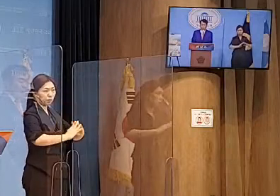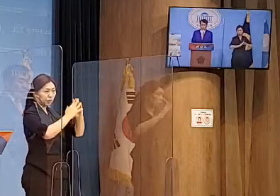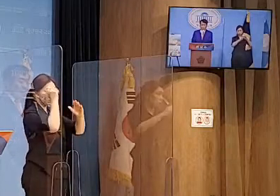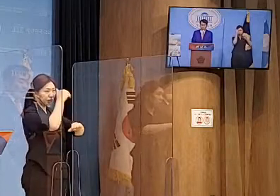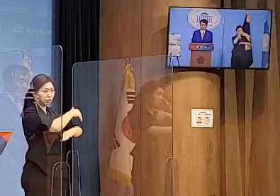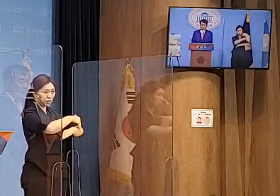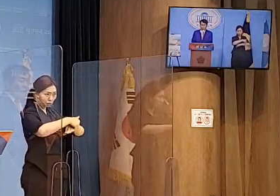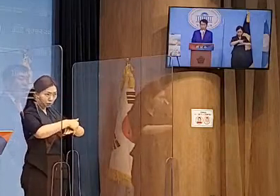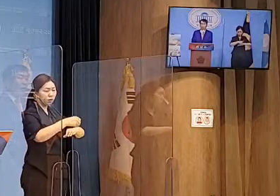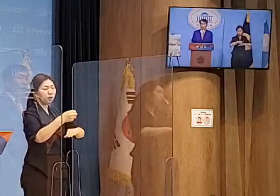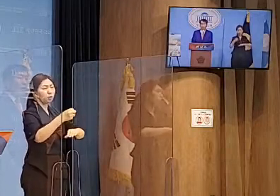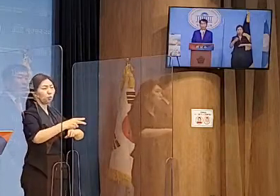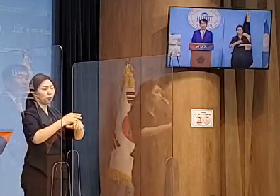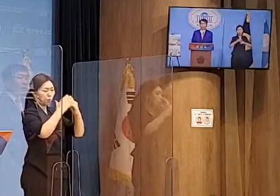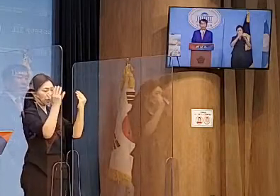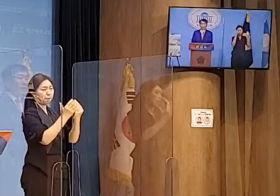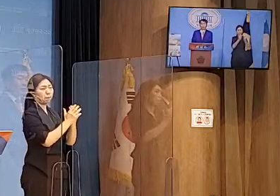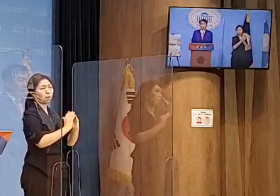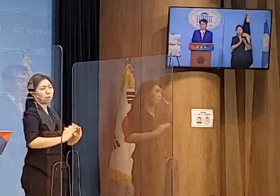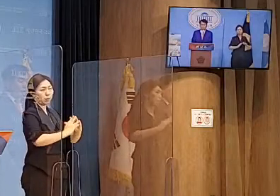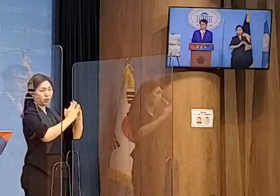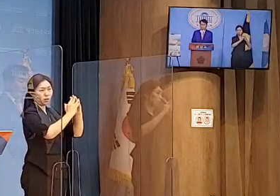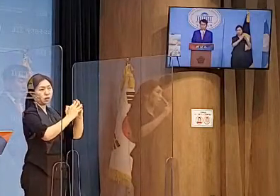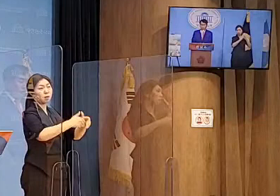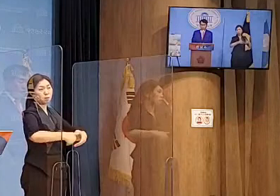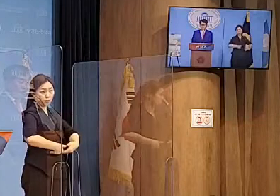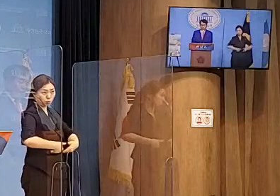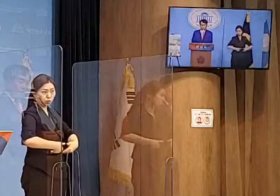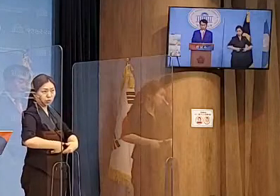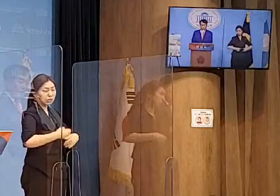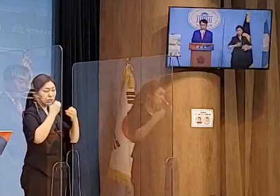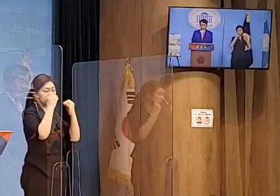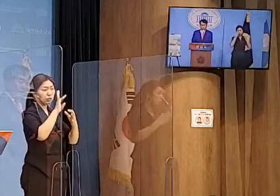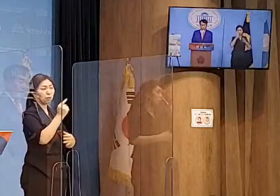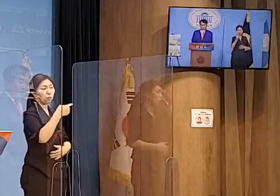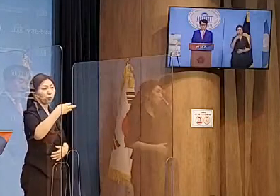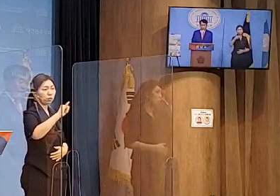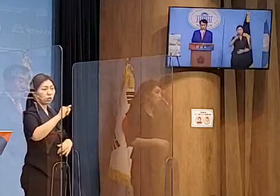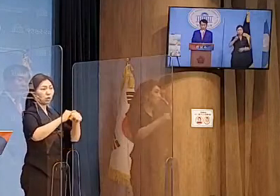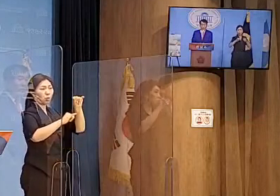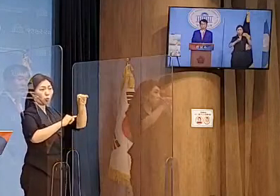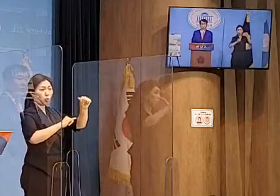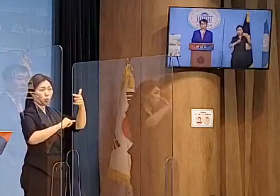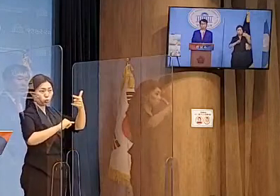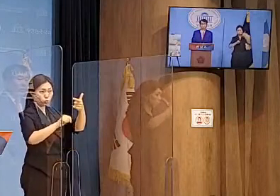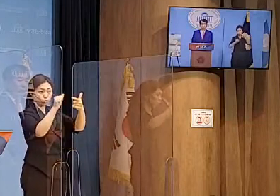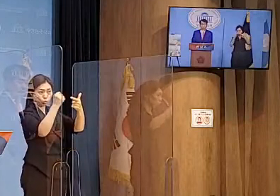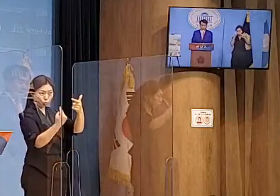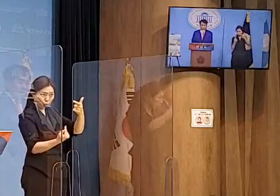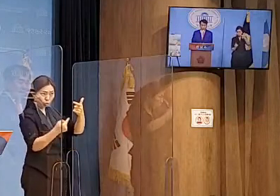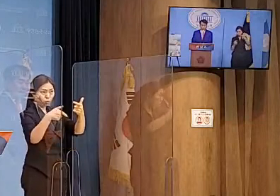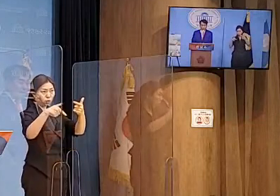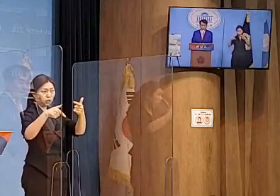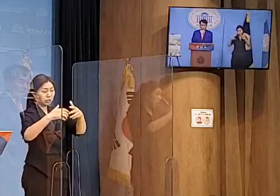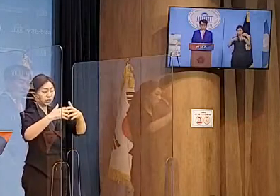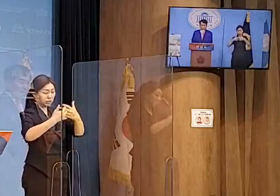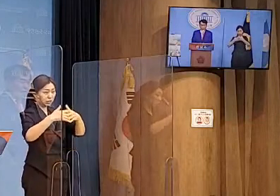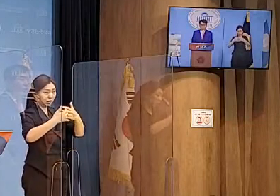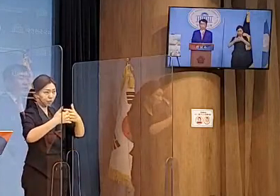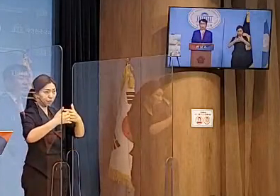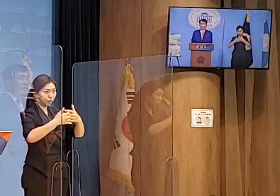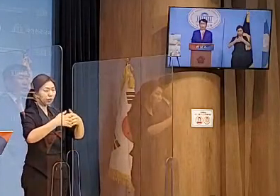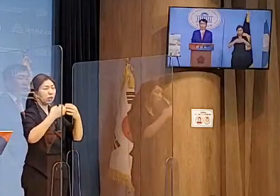완공될 신고리 5,6호기와 신환월 1,2호기에 대하여